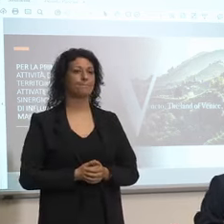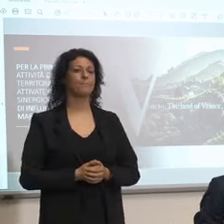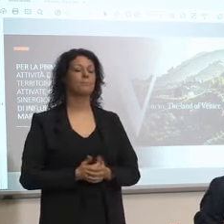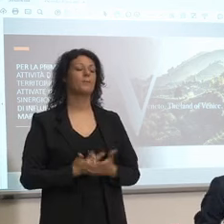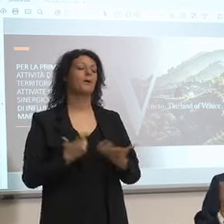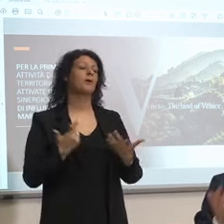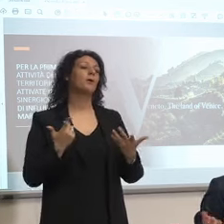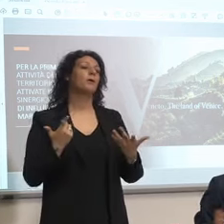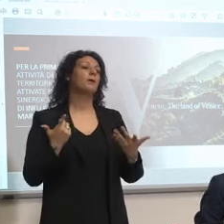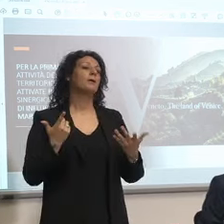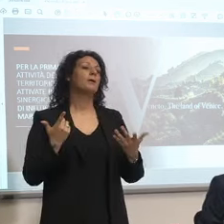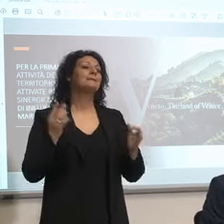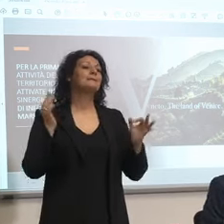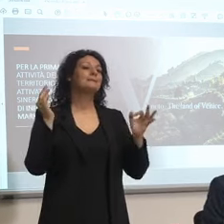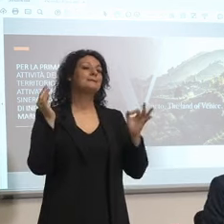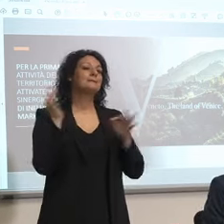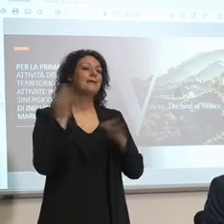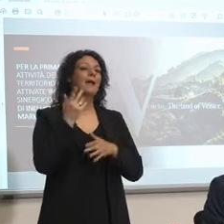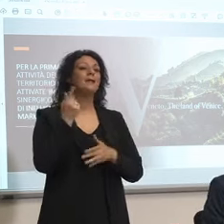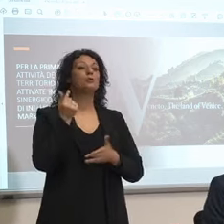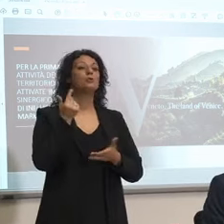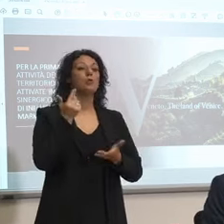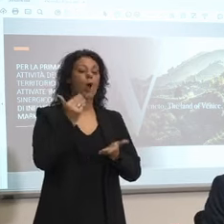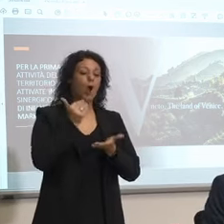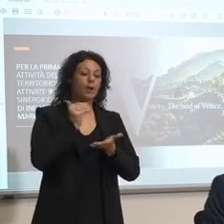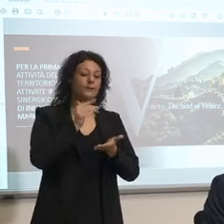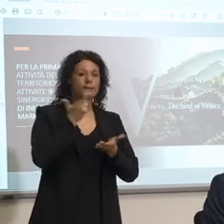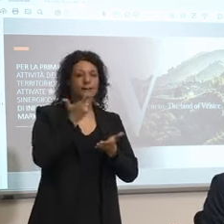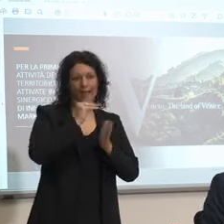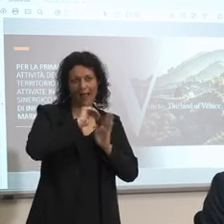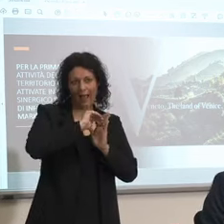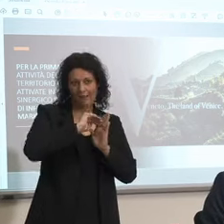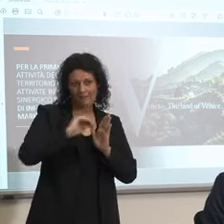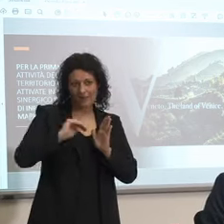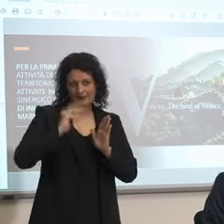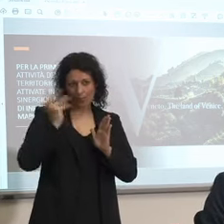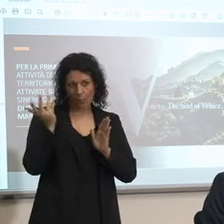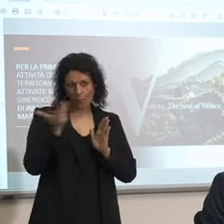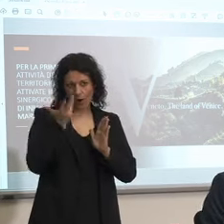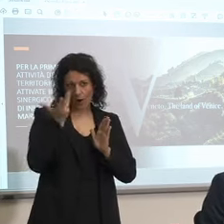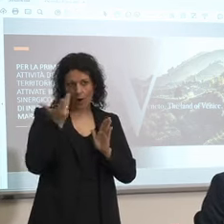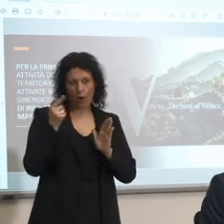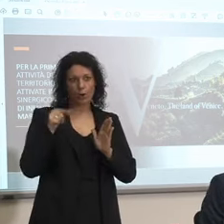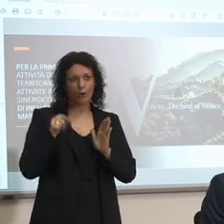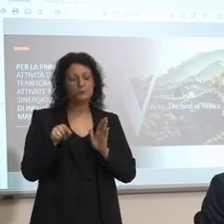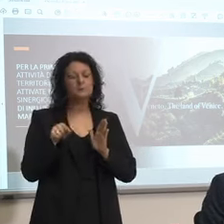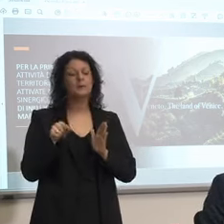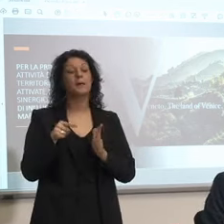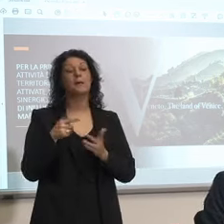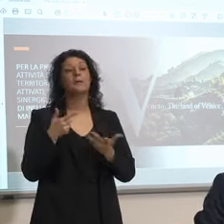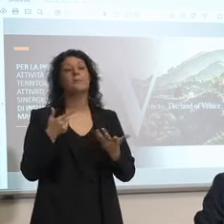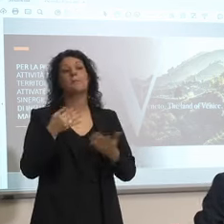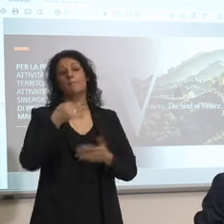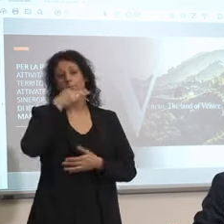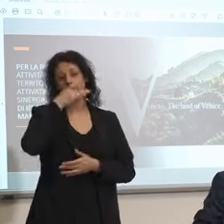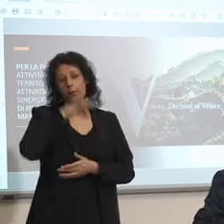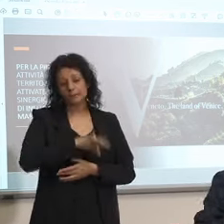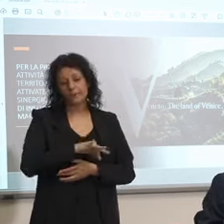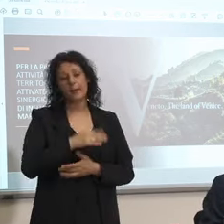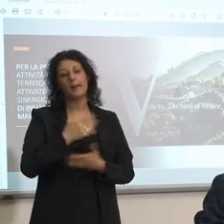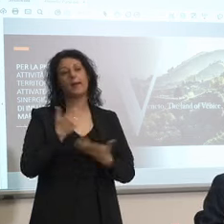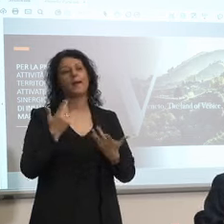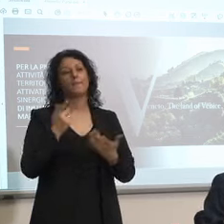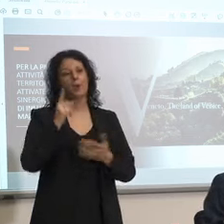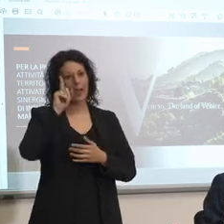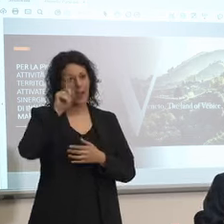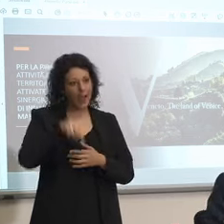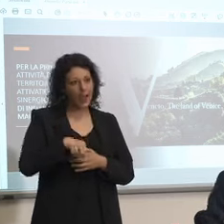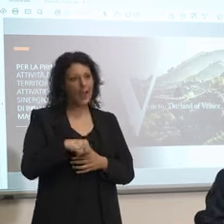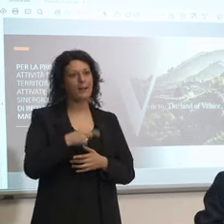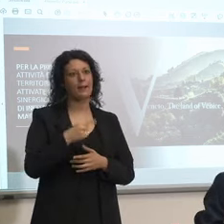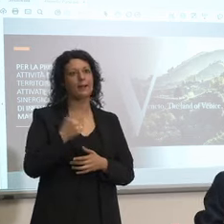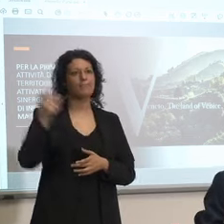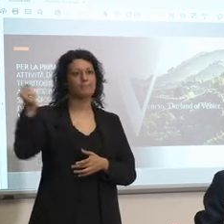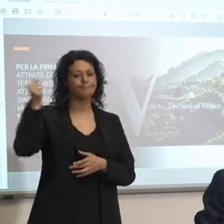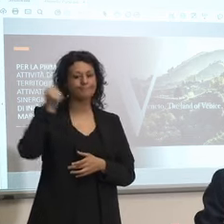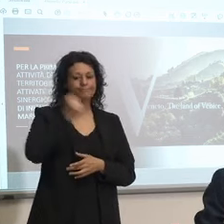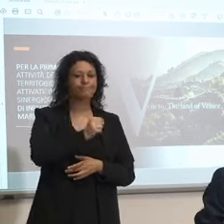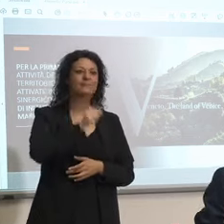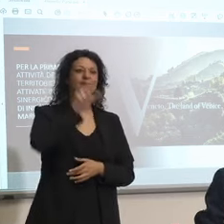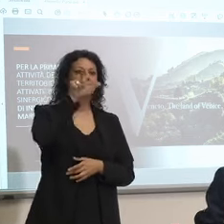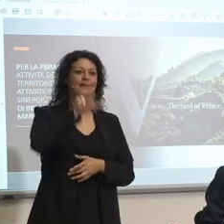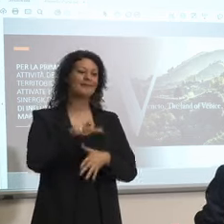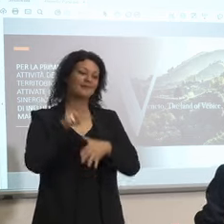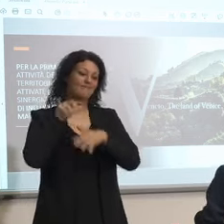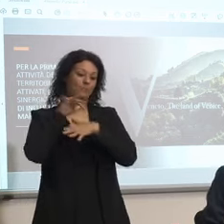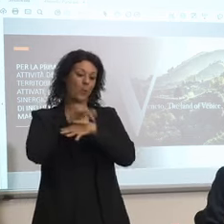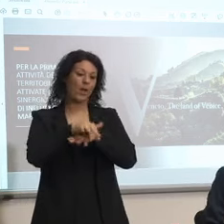qualche soldino magari me ne mettono degli altri non so potremo anche prendere influencer ancora più forti e potenti e magari anche